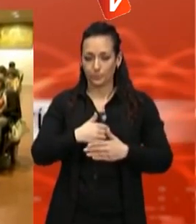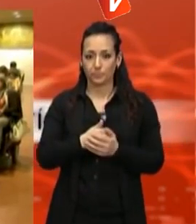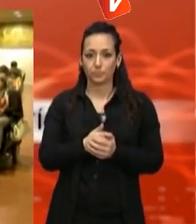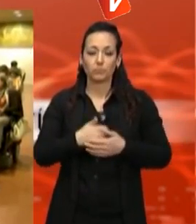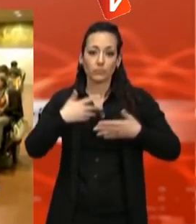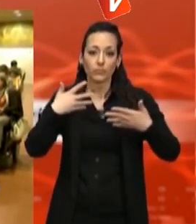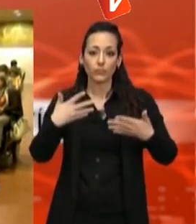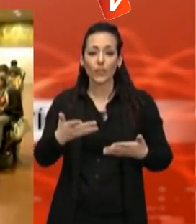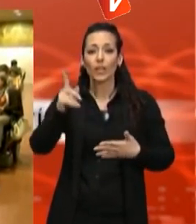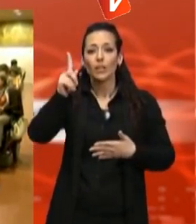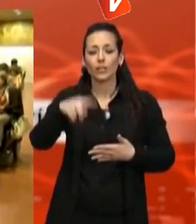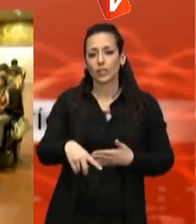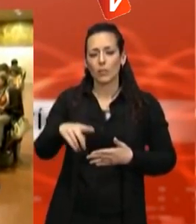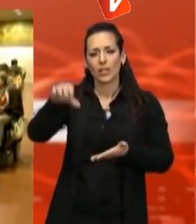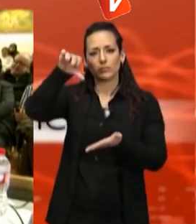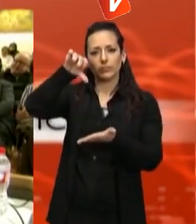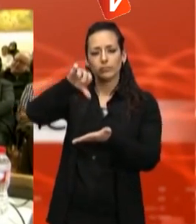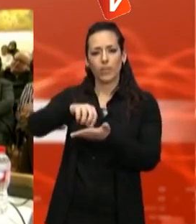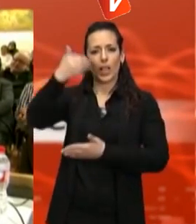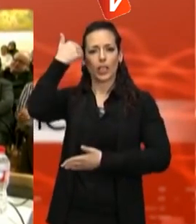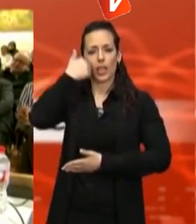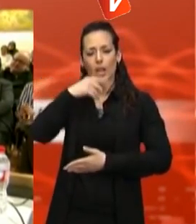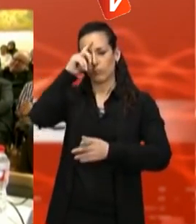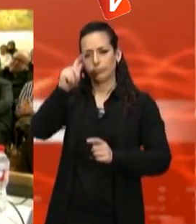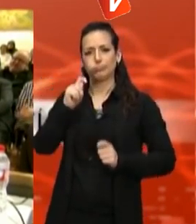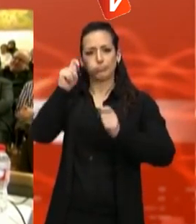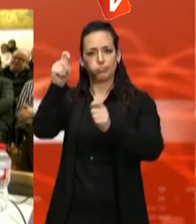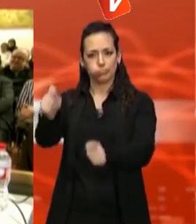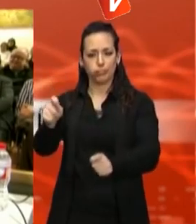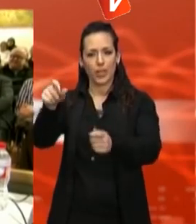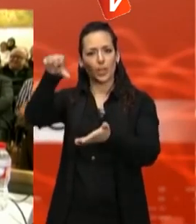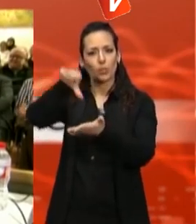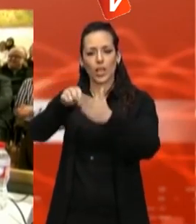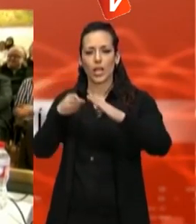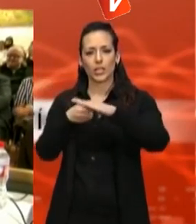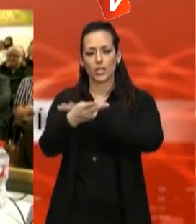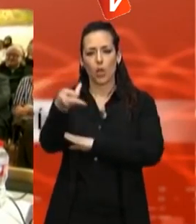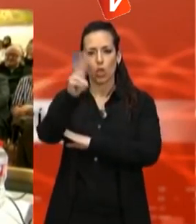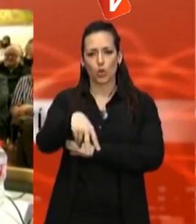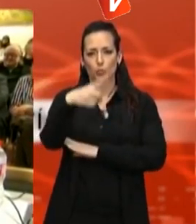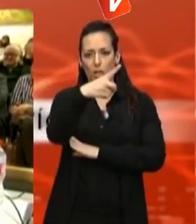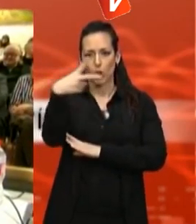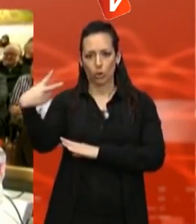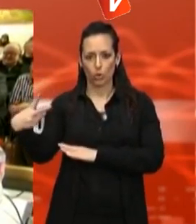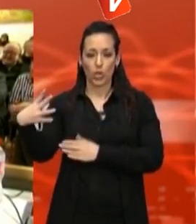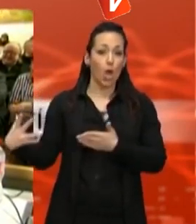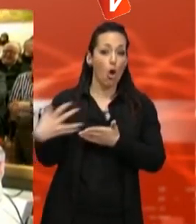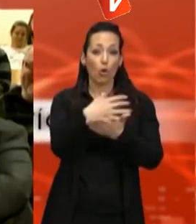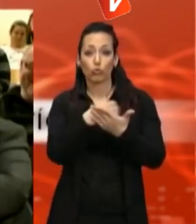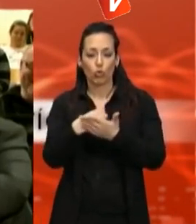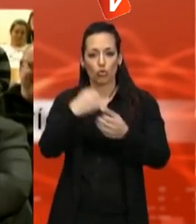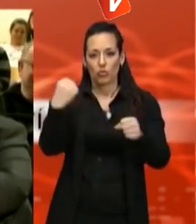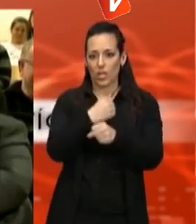menció especial del Premi Ciutat Europea Accessible 2012. Tots els treballs s'han fet amb la col·laboració de la Taula de la